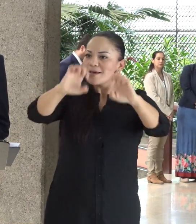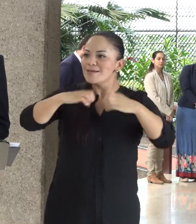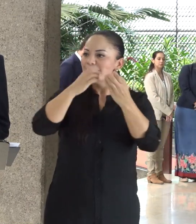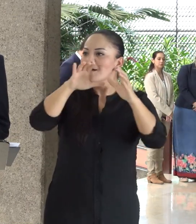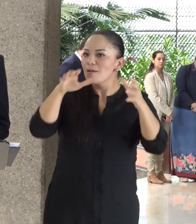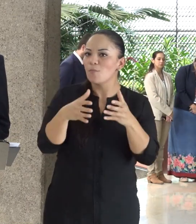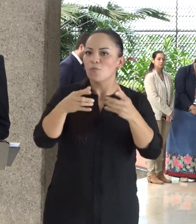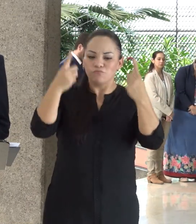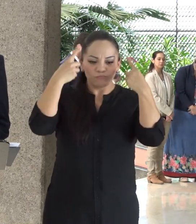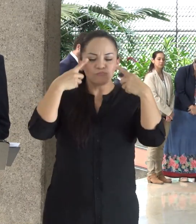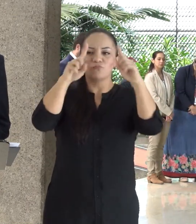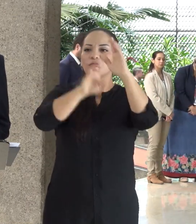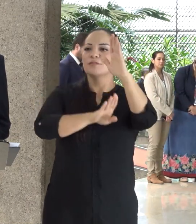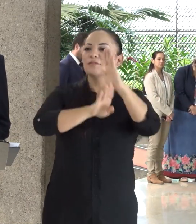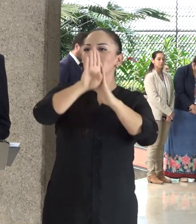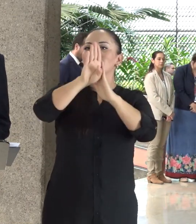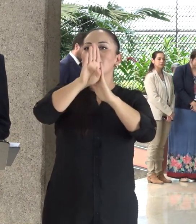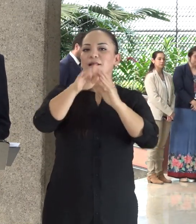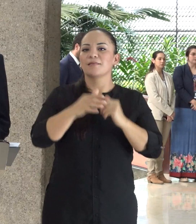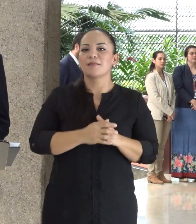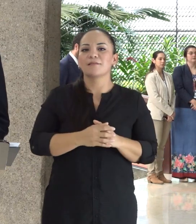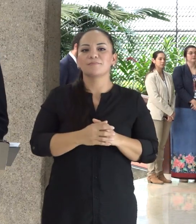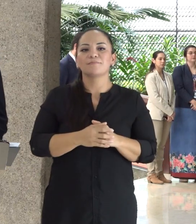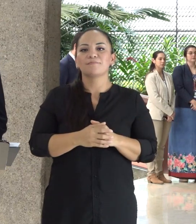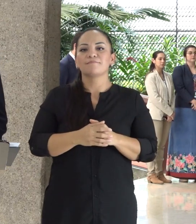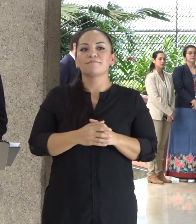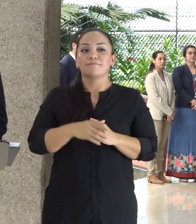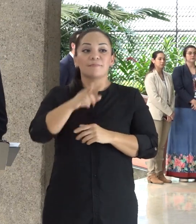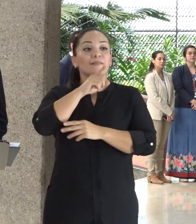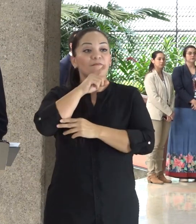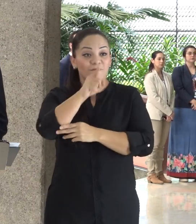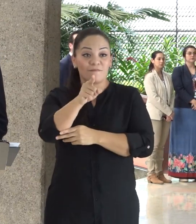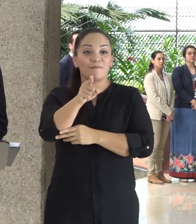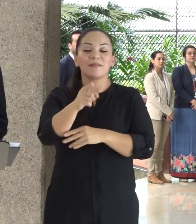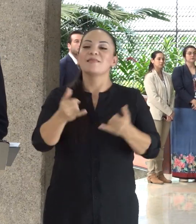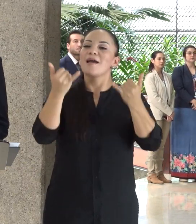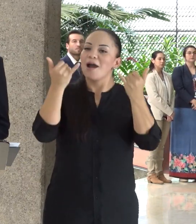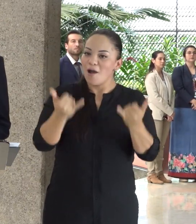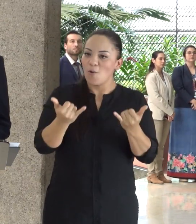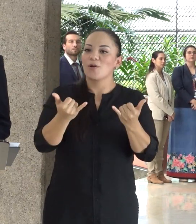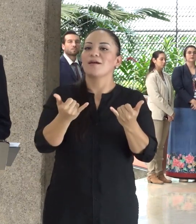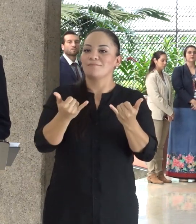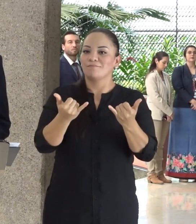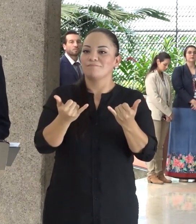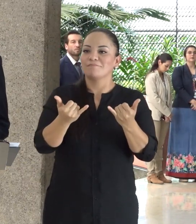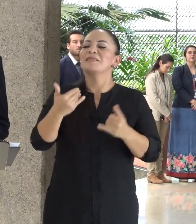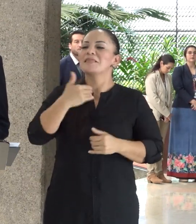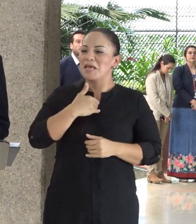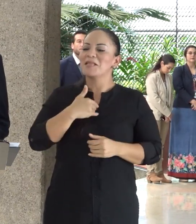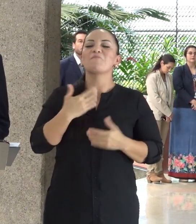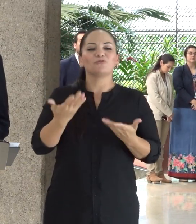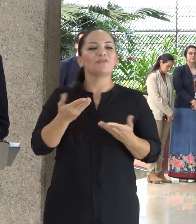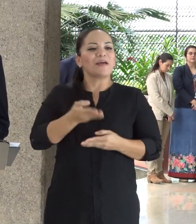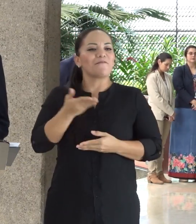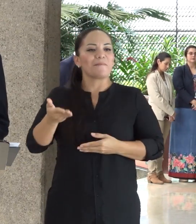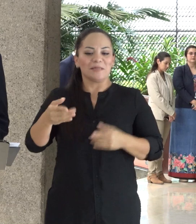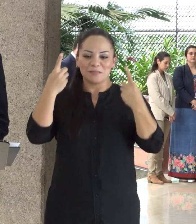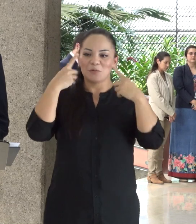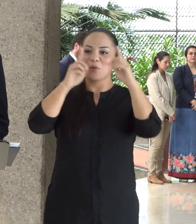vamos a salir adelante. Y francamente, ahora sí tenemos con qué hacerlo.